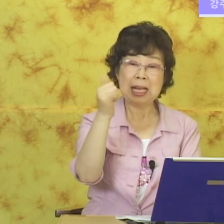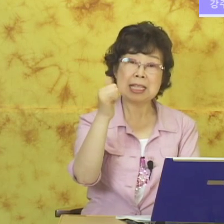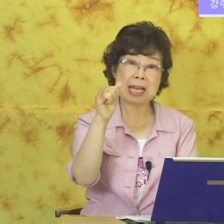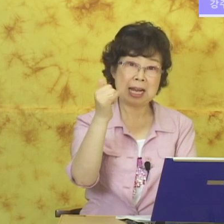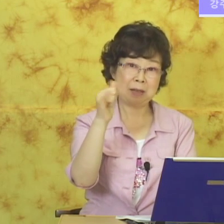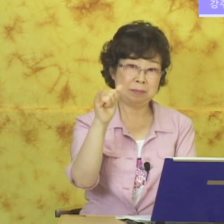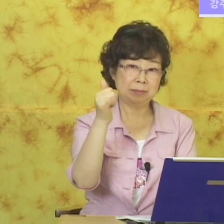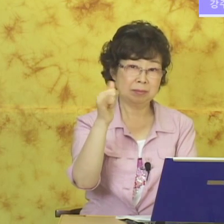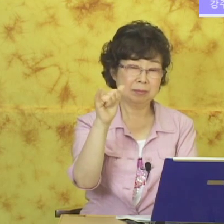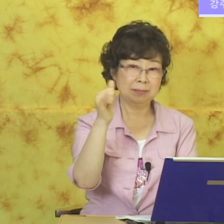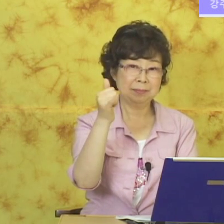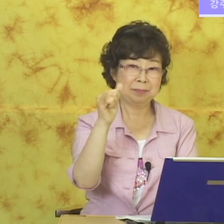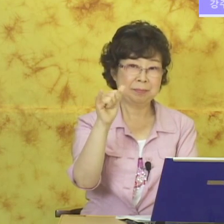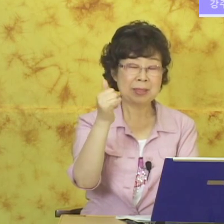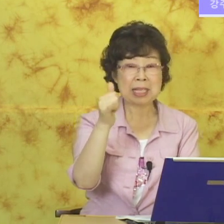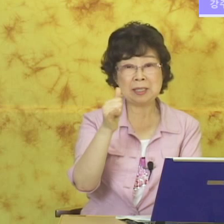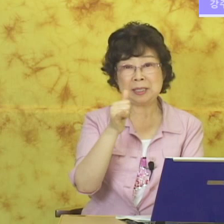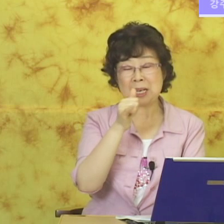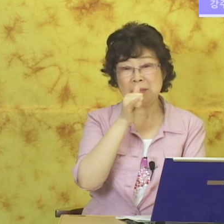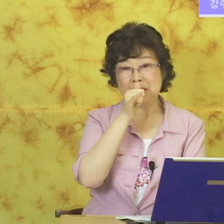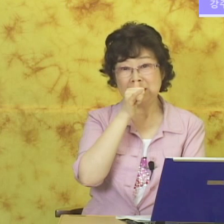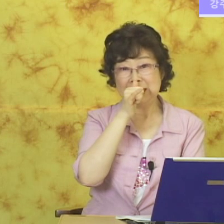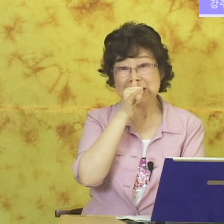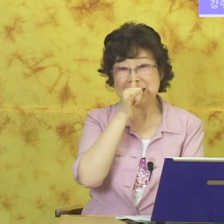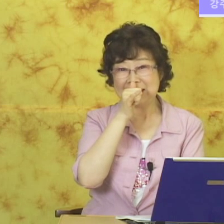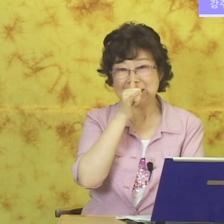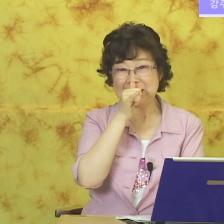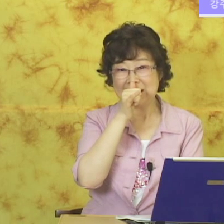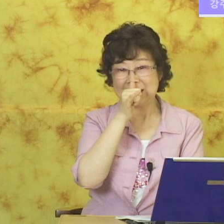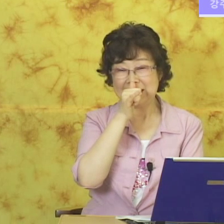사람. 자 이거 이렇게 하면 이따였죠.